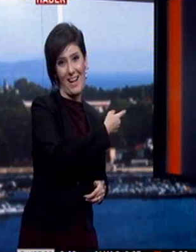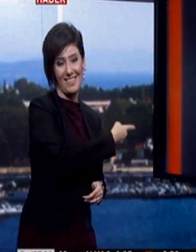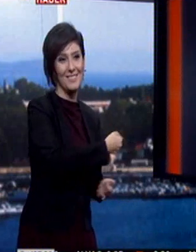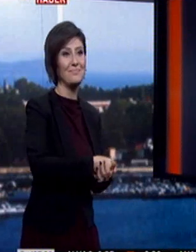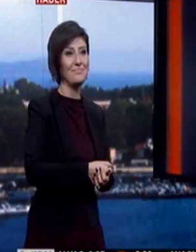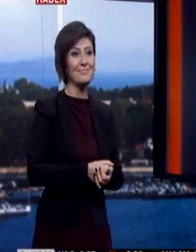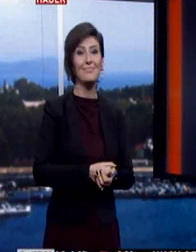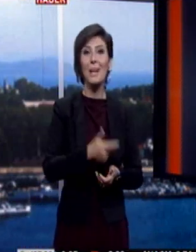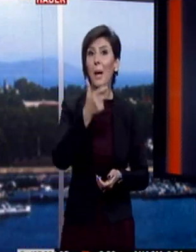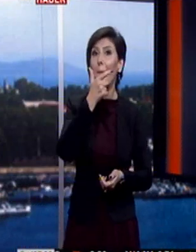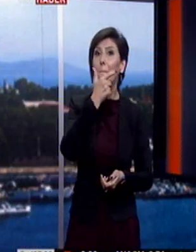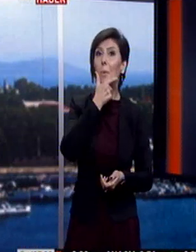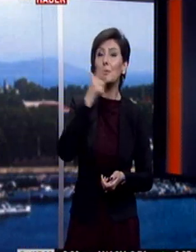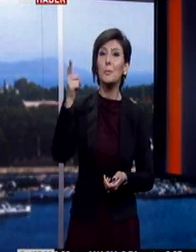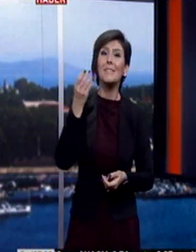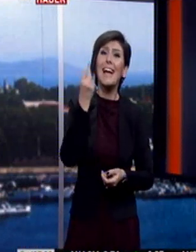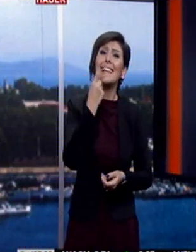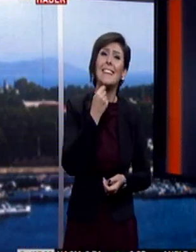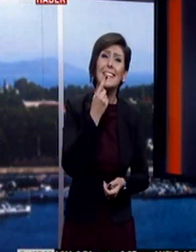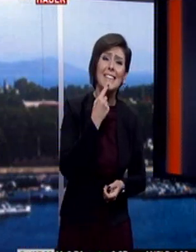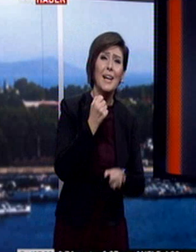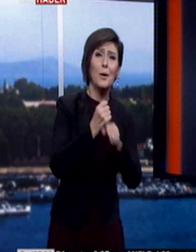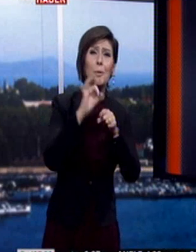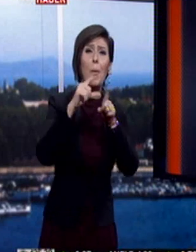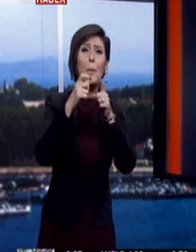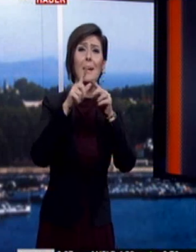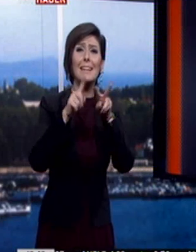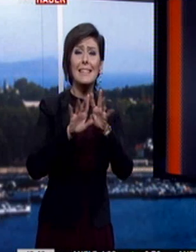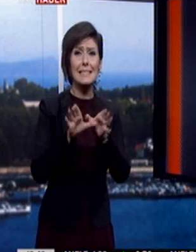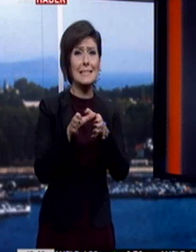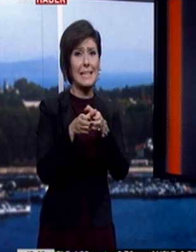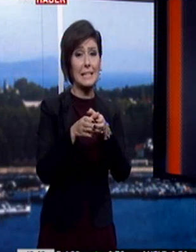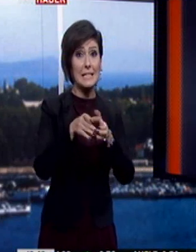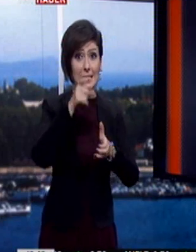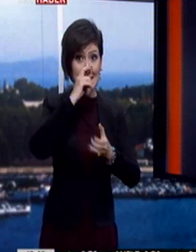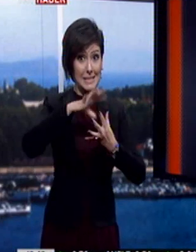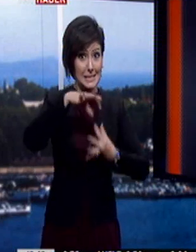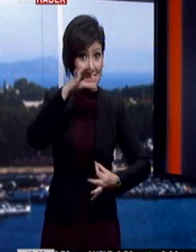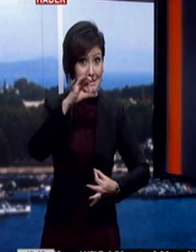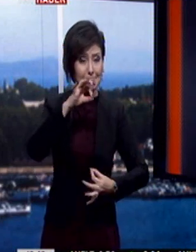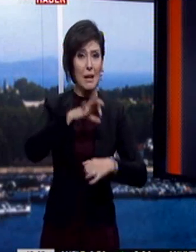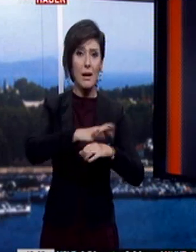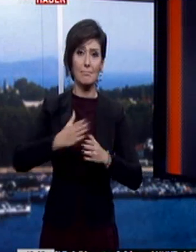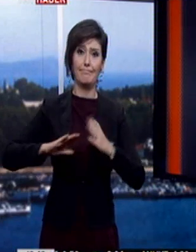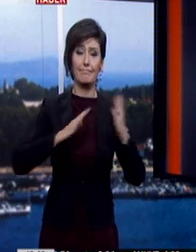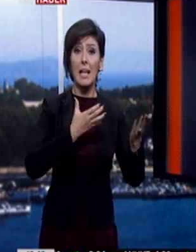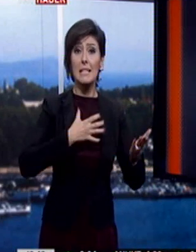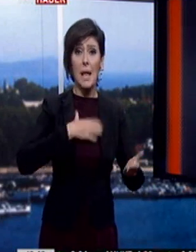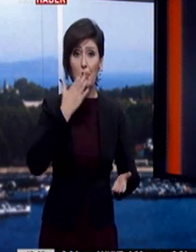Bodrum'da sevimli Golden Çetesi'nin reisi hastaneye kaldırıldı. Sahipsiz kalan 12 Golden Cinsi köpeğe